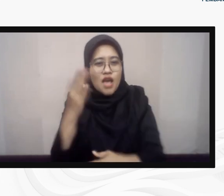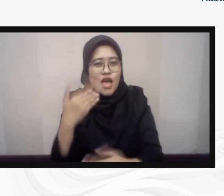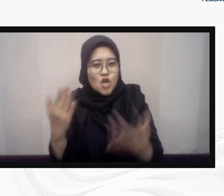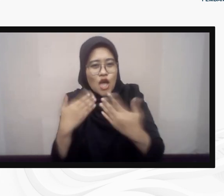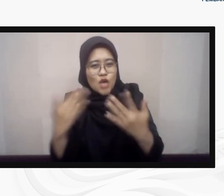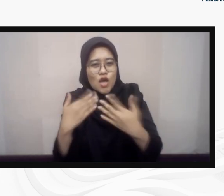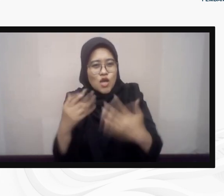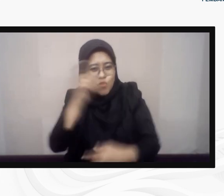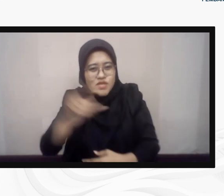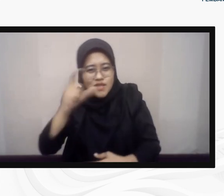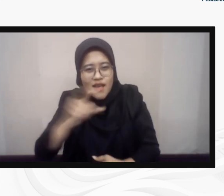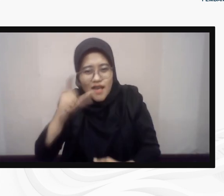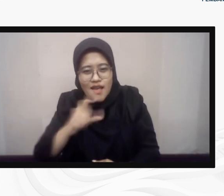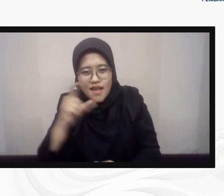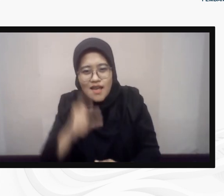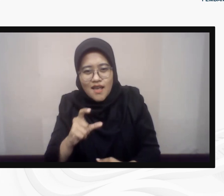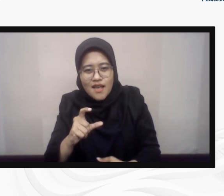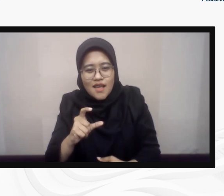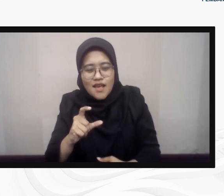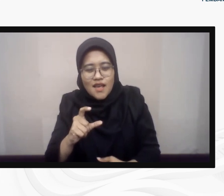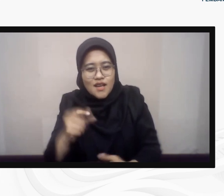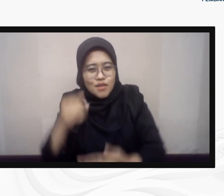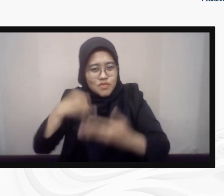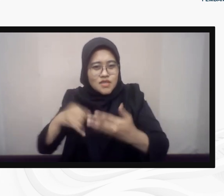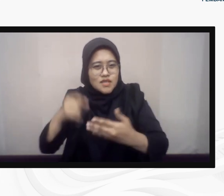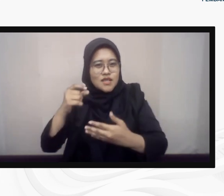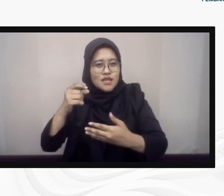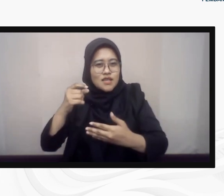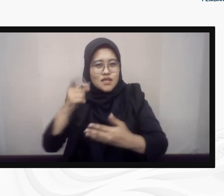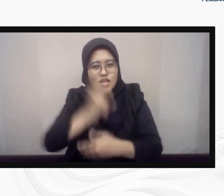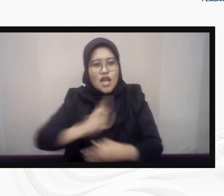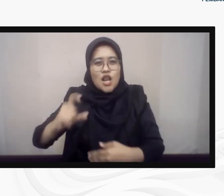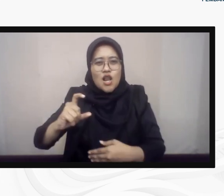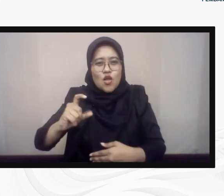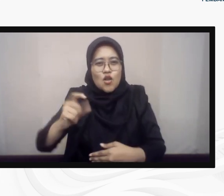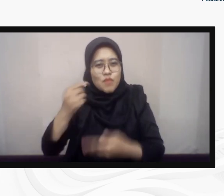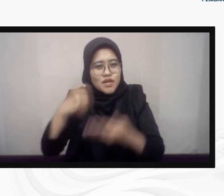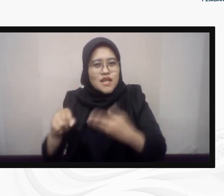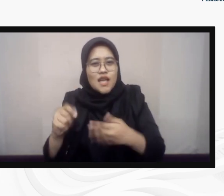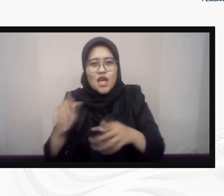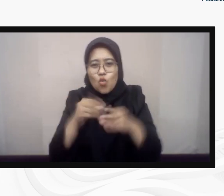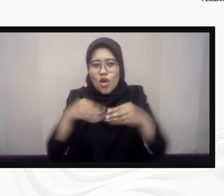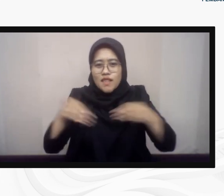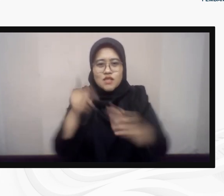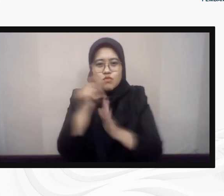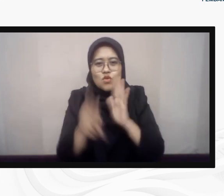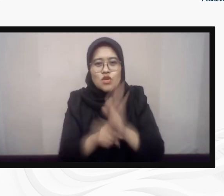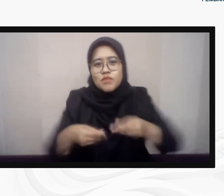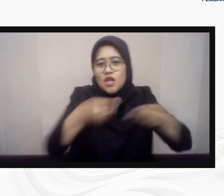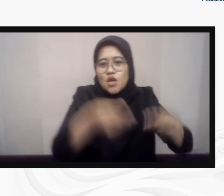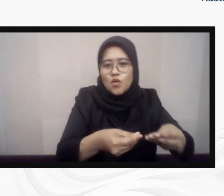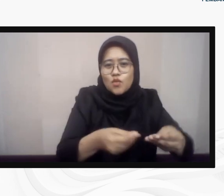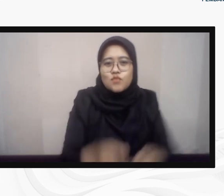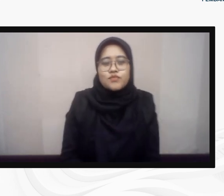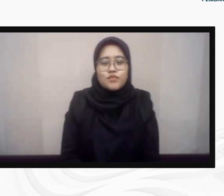calon, menilai kualitas program yang ditawarkan apakah relevan dan realistis untuk dilakukan dan tidak terjebak